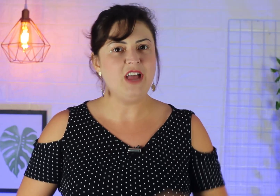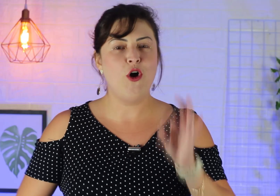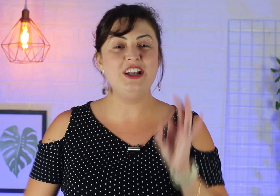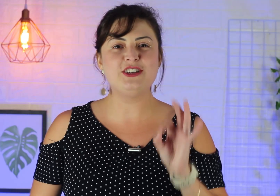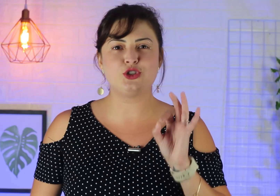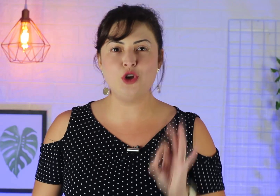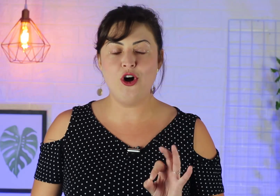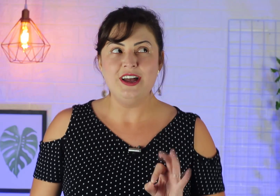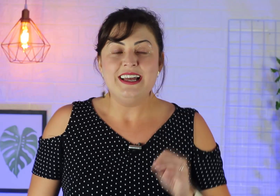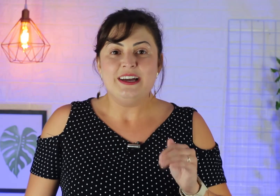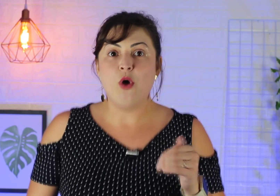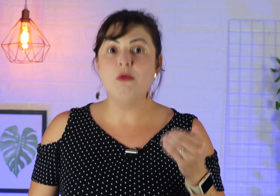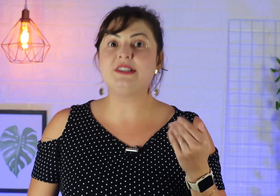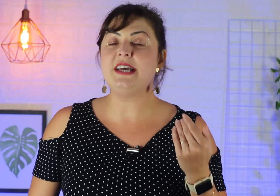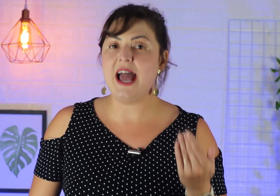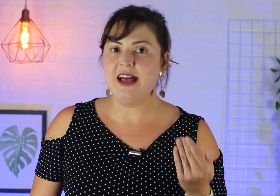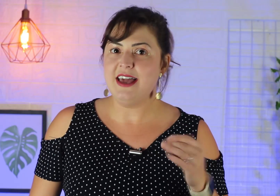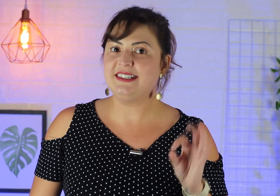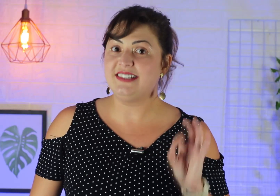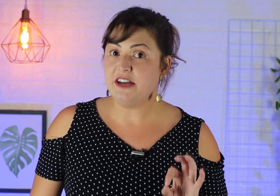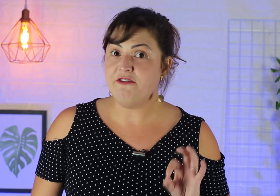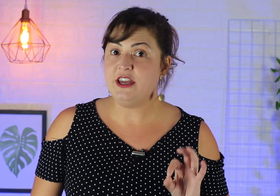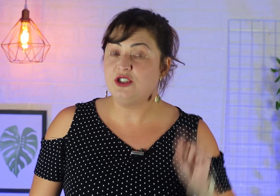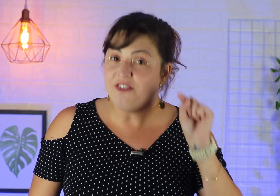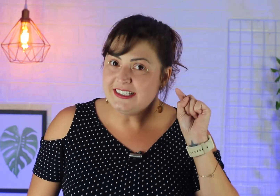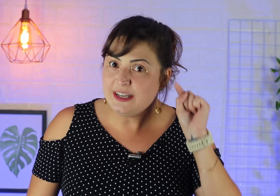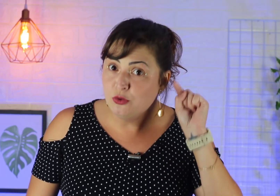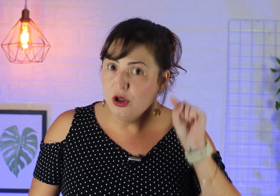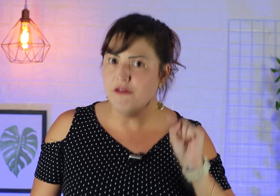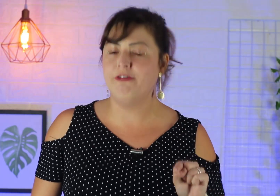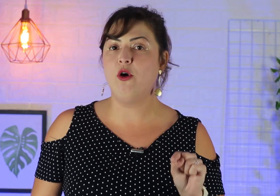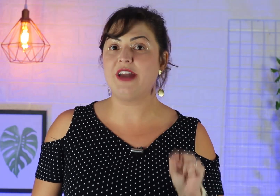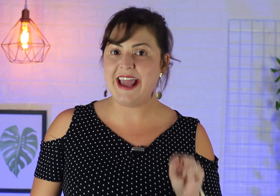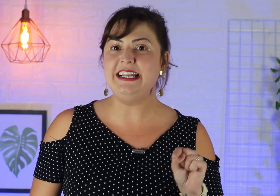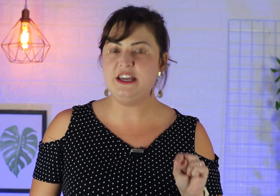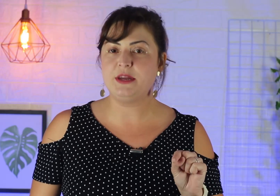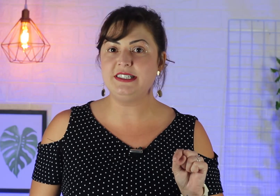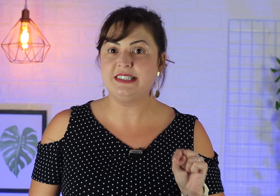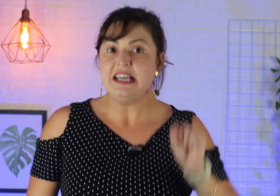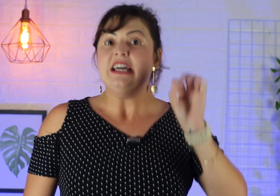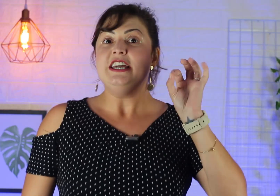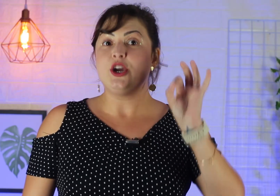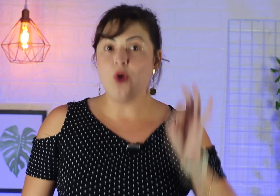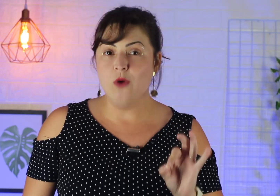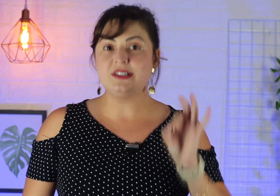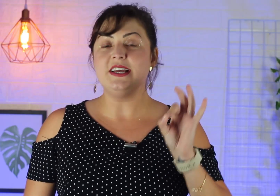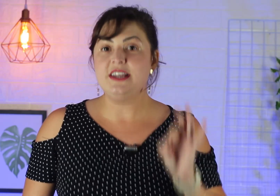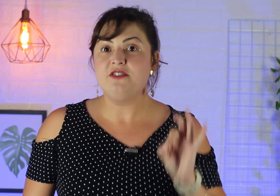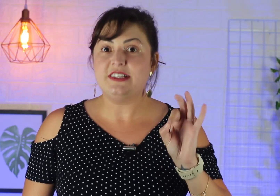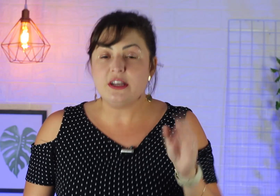Olha só como que será esse desafio de fazer um louvor em Libras e conseguir fazer